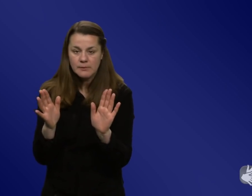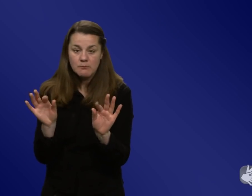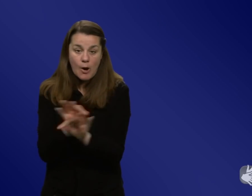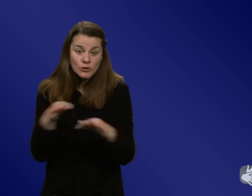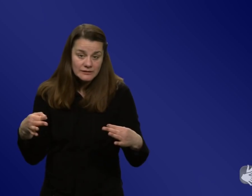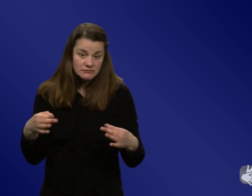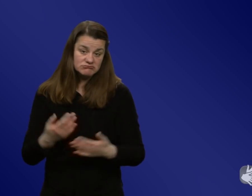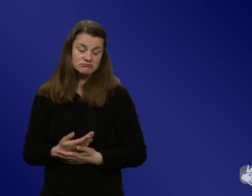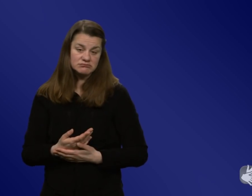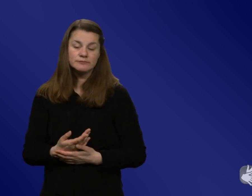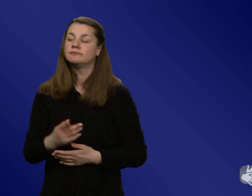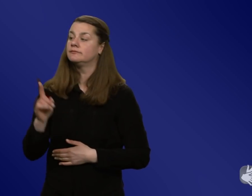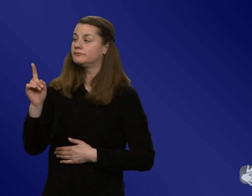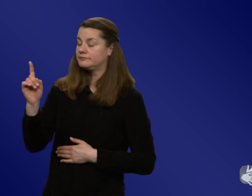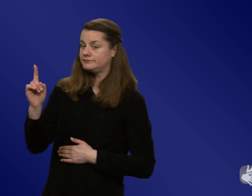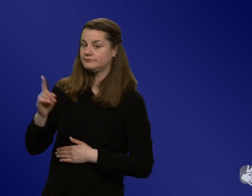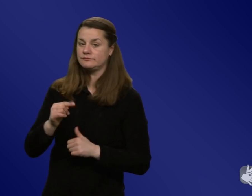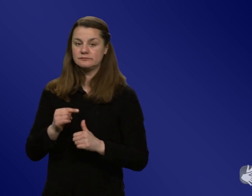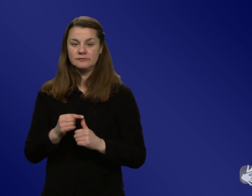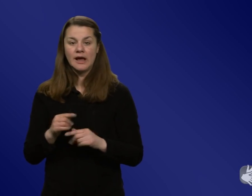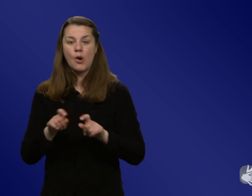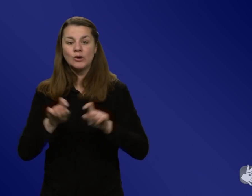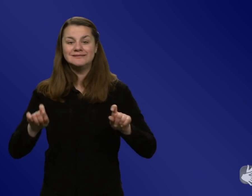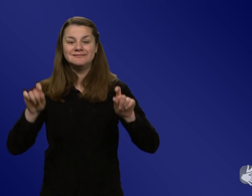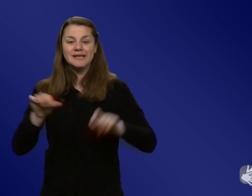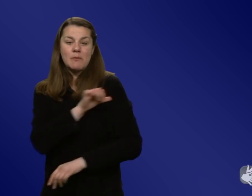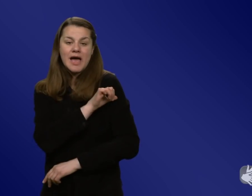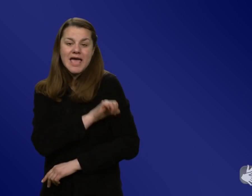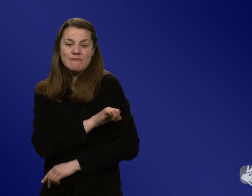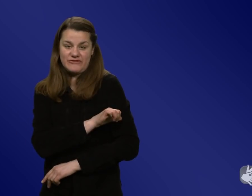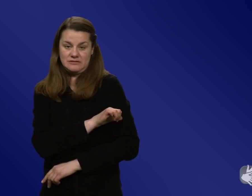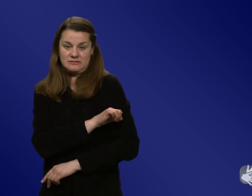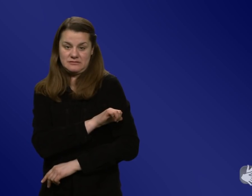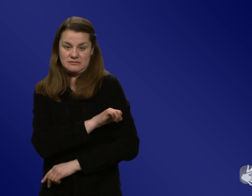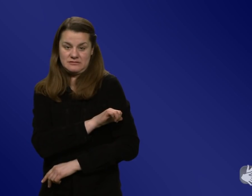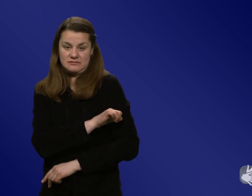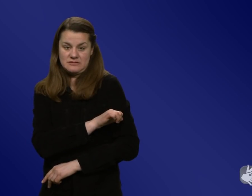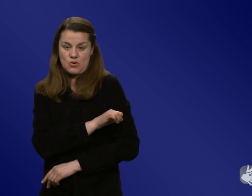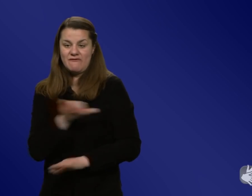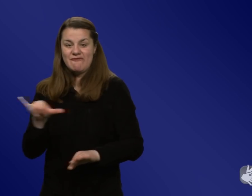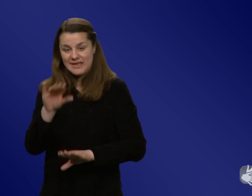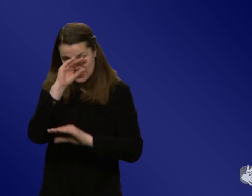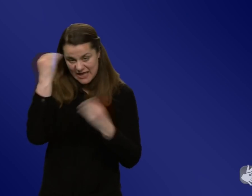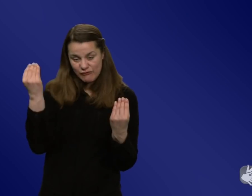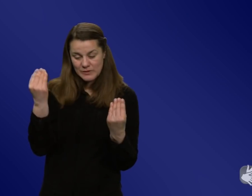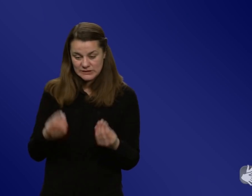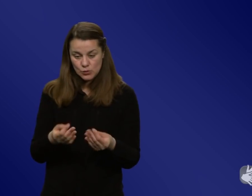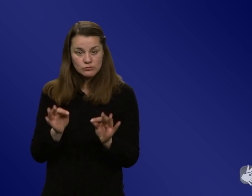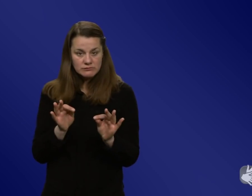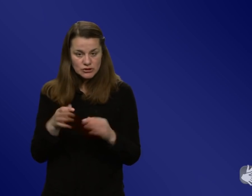was weiß man denn tatsächlich über das Impfen? Auch bei der Frage der aufsuchenden Impfinformationen und zu gucken, wo sind denn die großen Fragen tatsächlich?